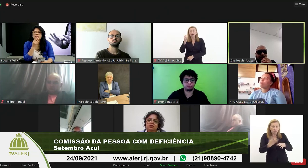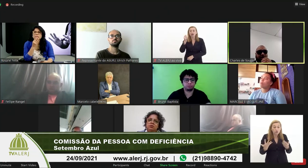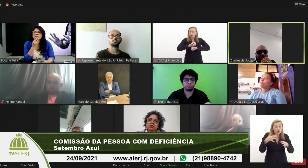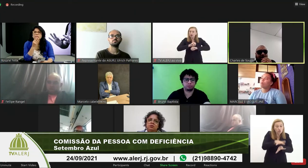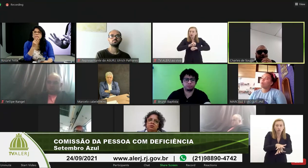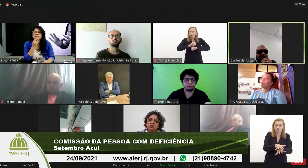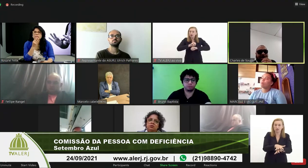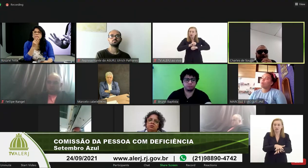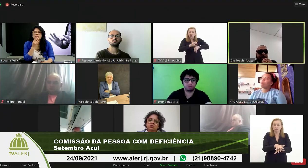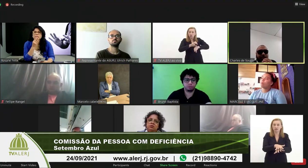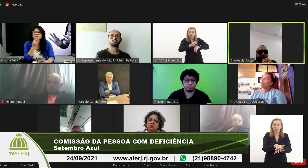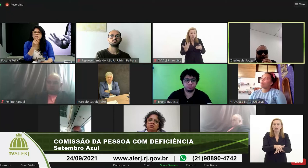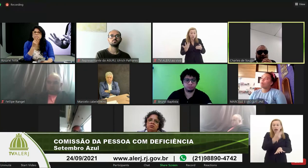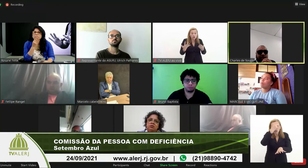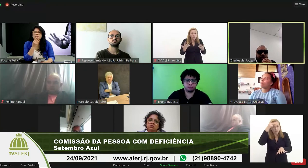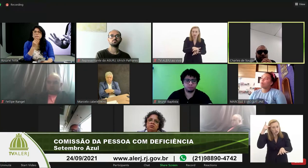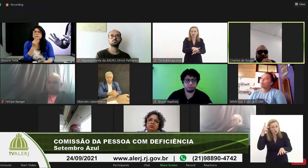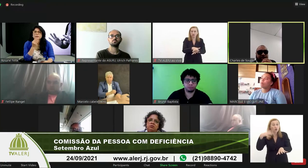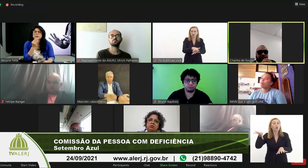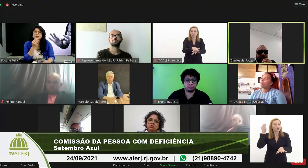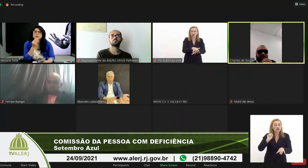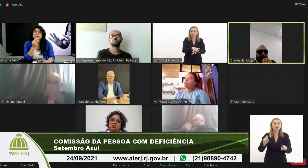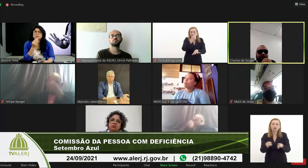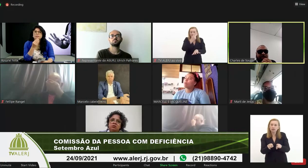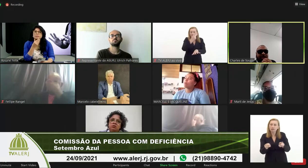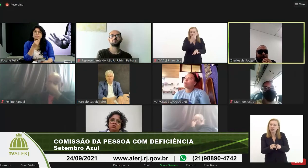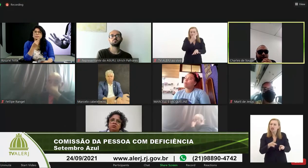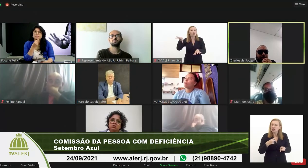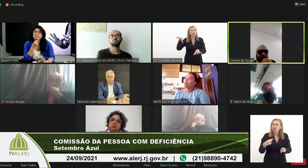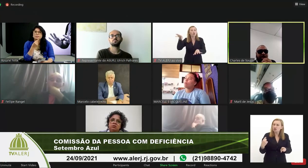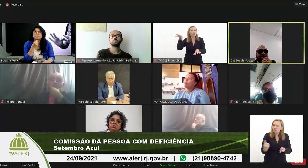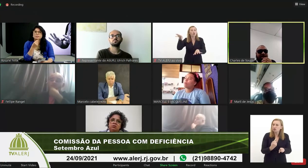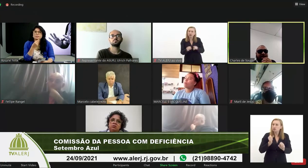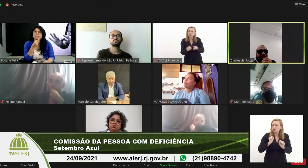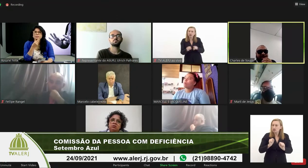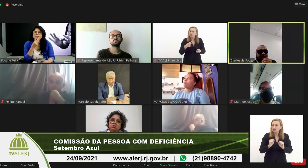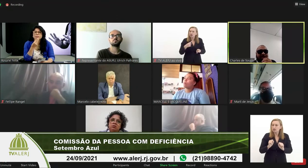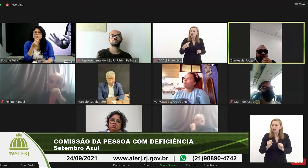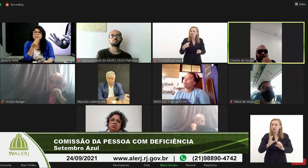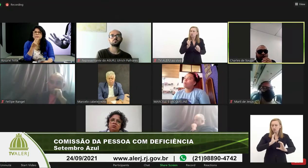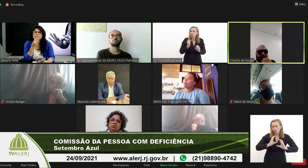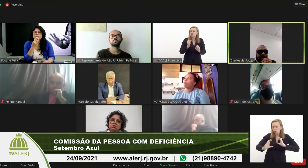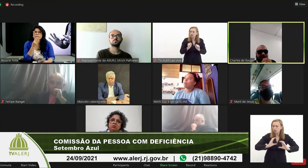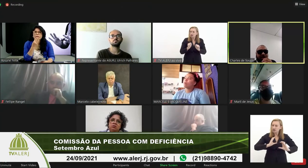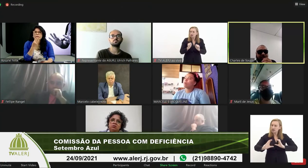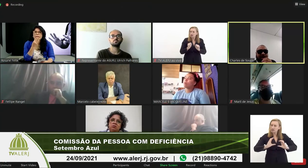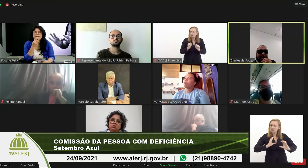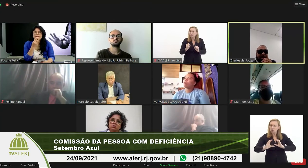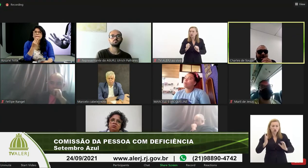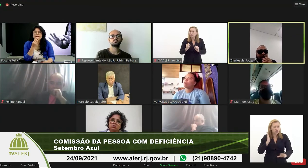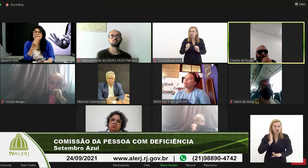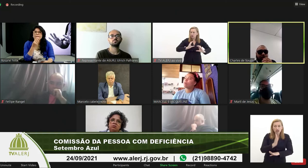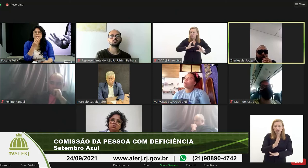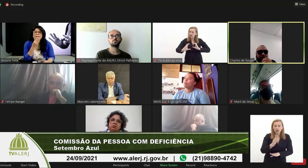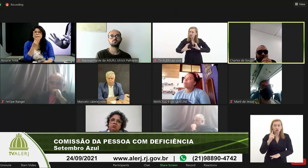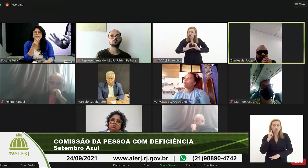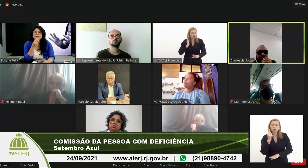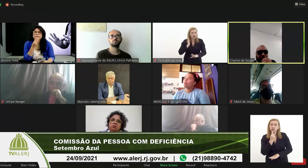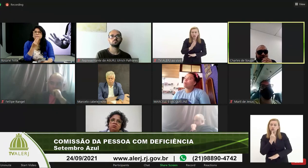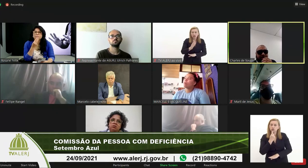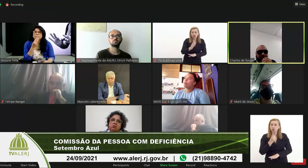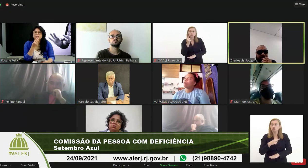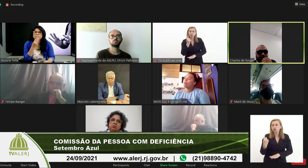também para as pessoas ouvintes para que nós possamos ter essa interação essa comunicação direta com nós